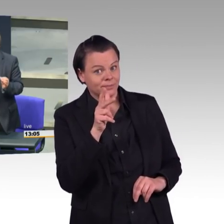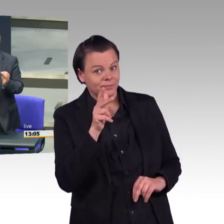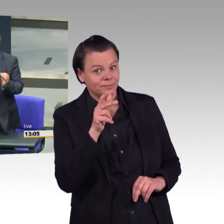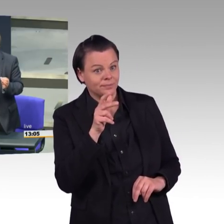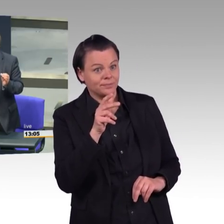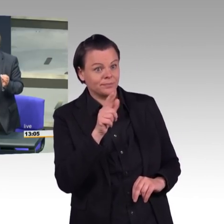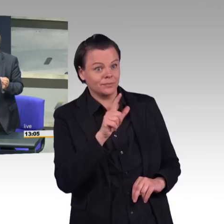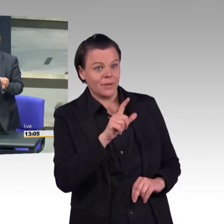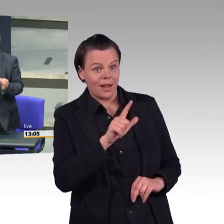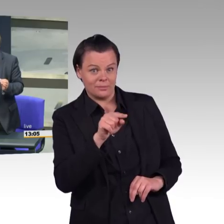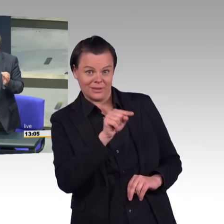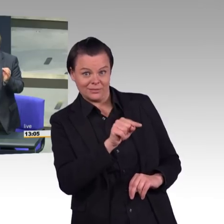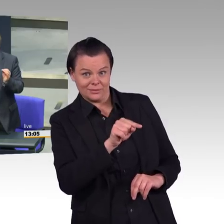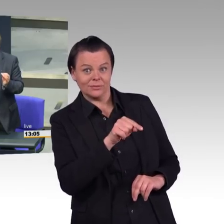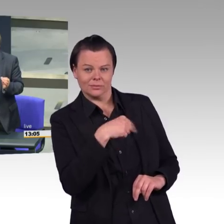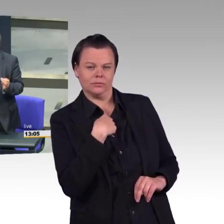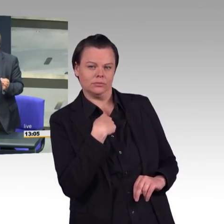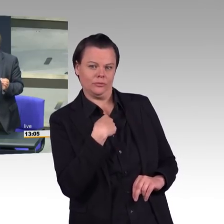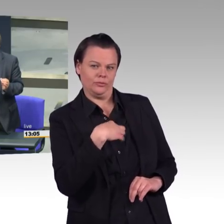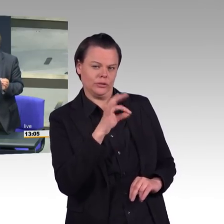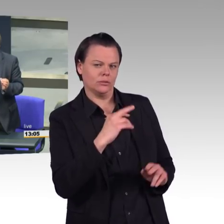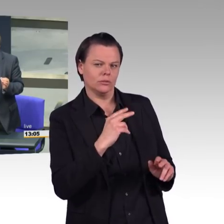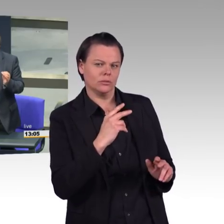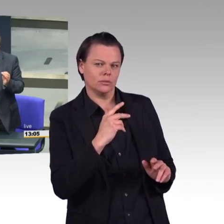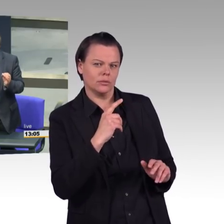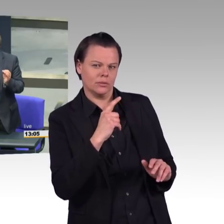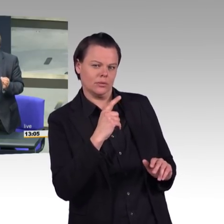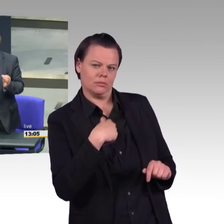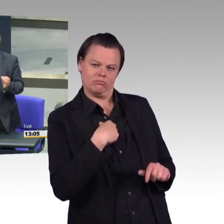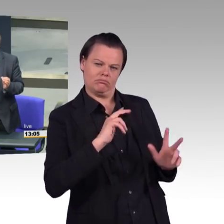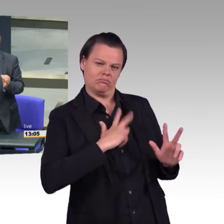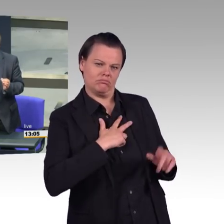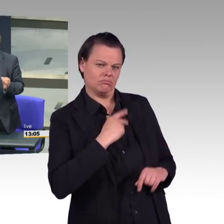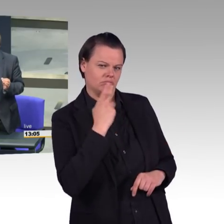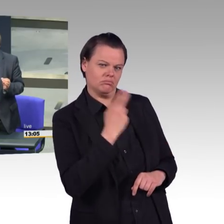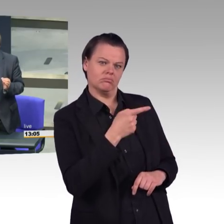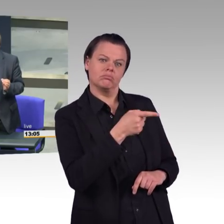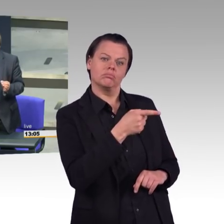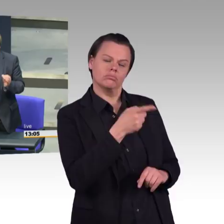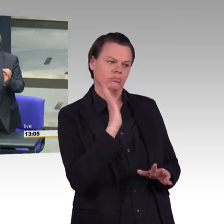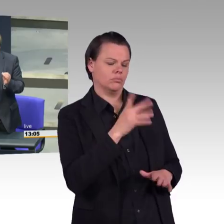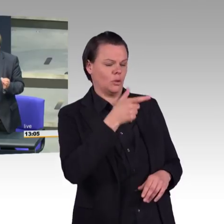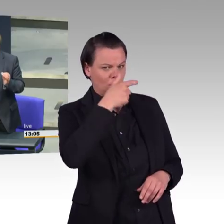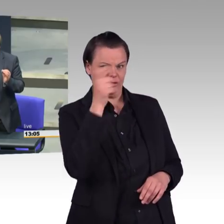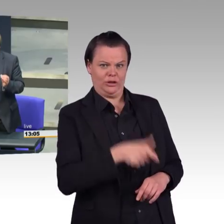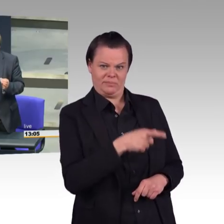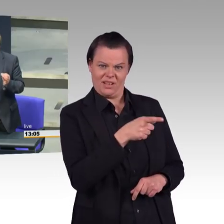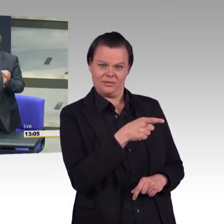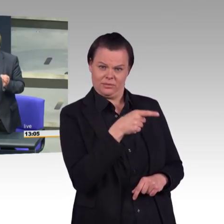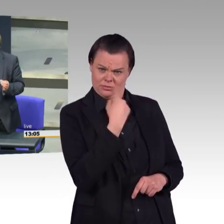über drei Monaten ihr Ergebnis vorgelegt. So, und ich komme aus einer Braunkohleregion. Da warten die Menschen jetzt